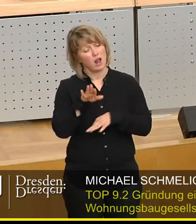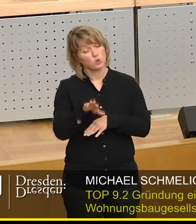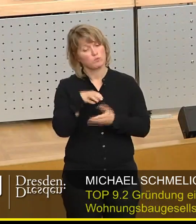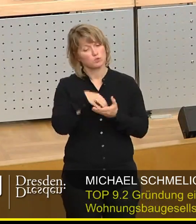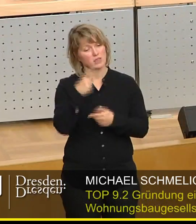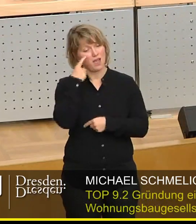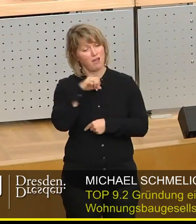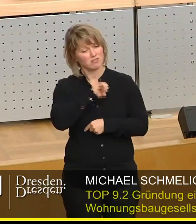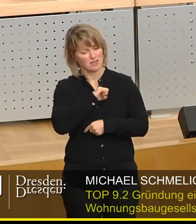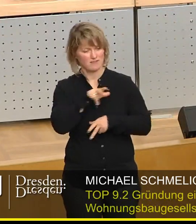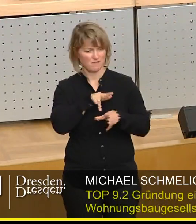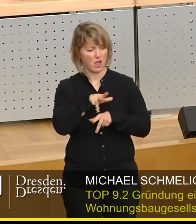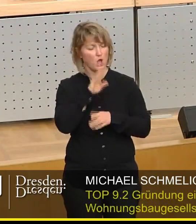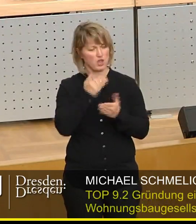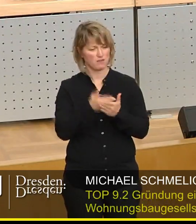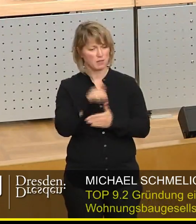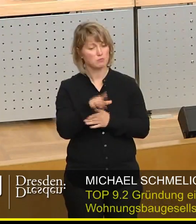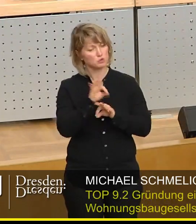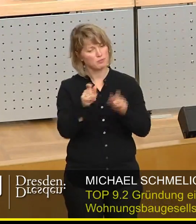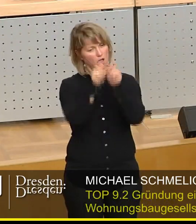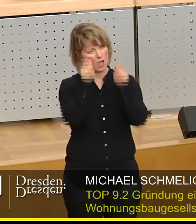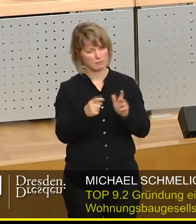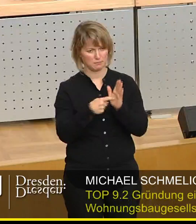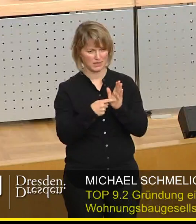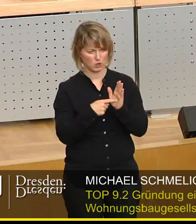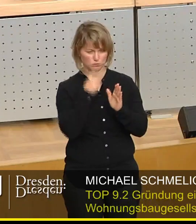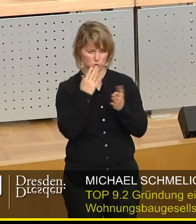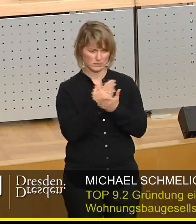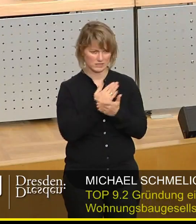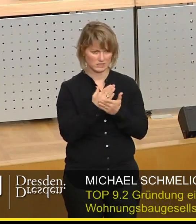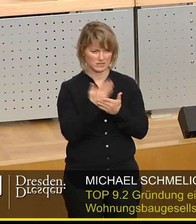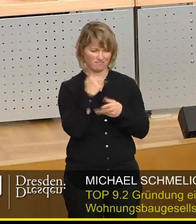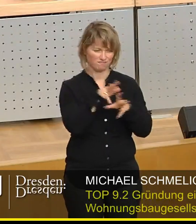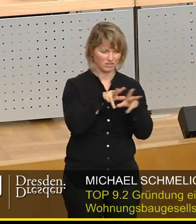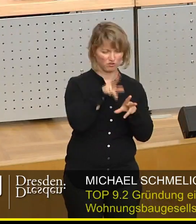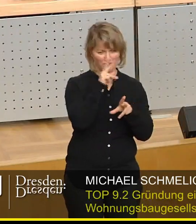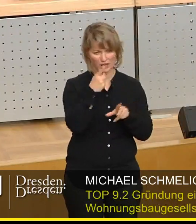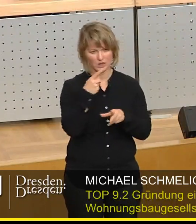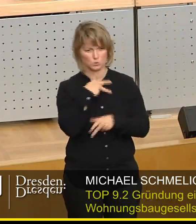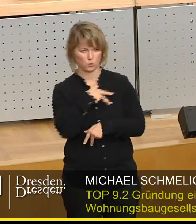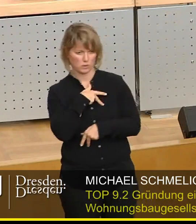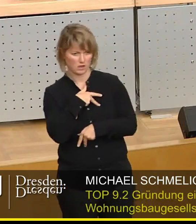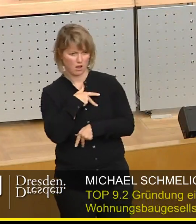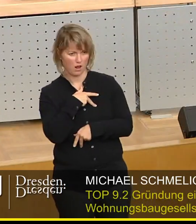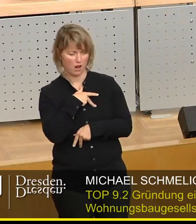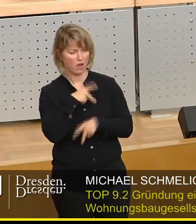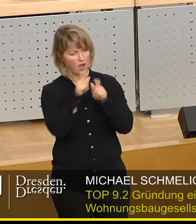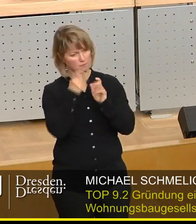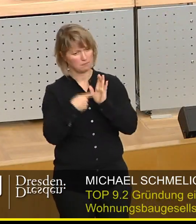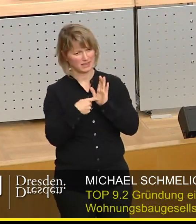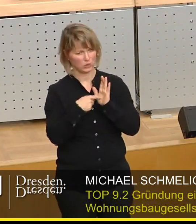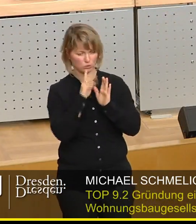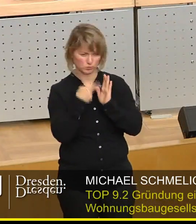Stadtrates, Rahmenbedingungen festzulegen, wirtschaftliche Rahmenbedingungen, soziale Rahmenbedingungen. Aber dann tunlichst diese